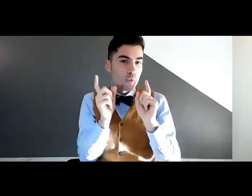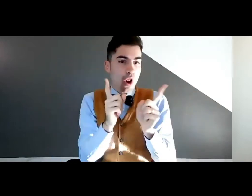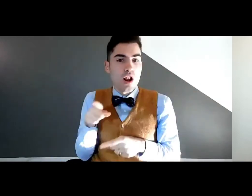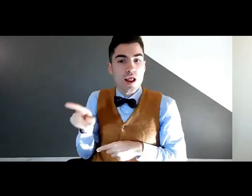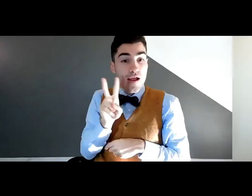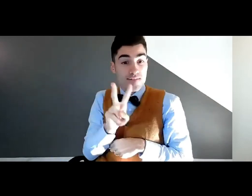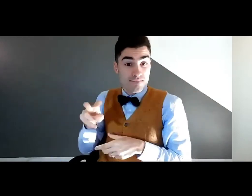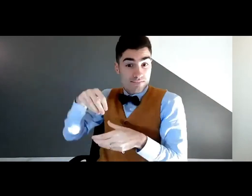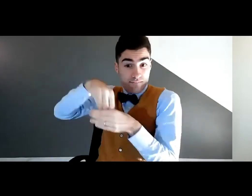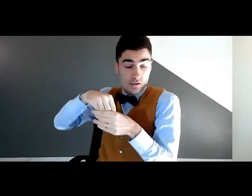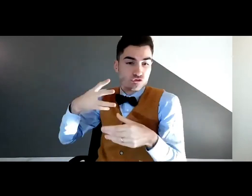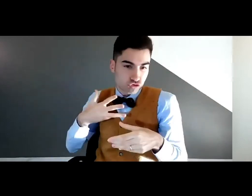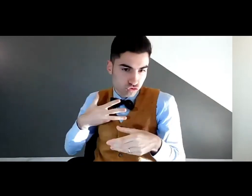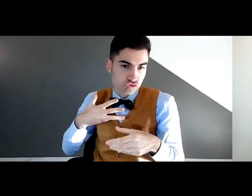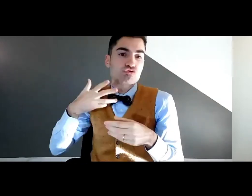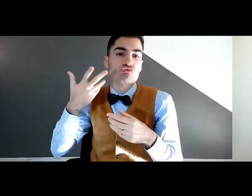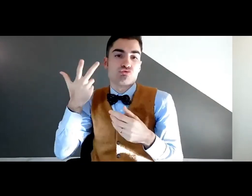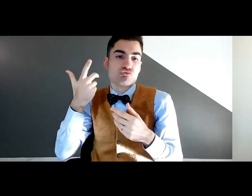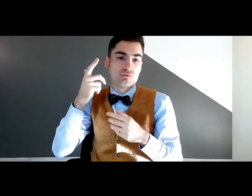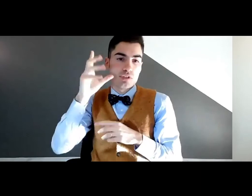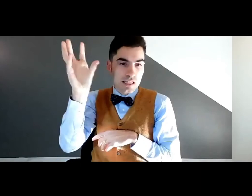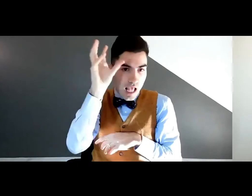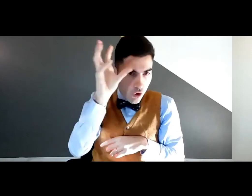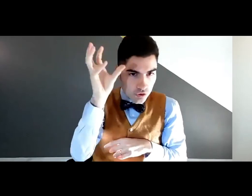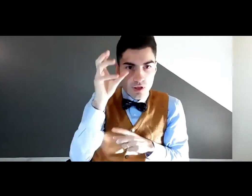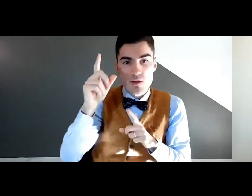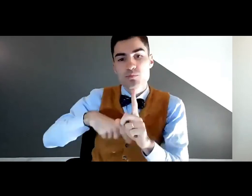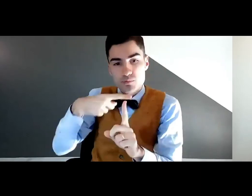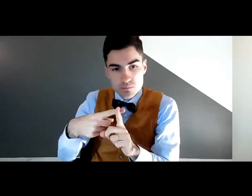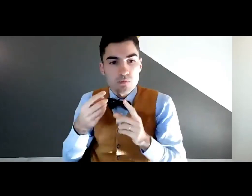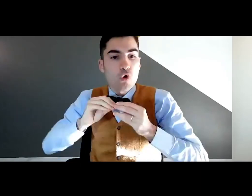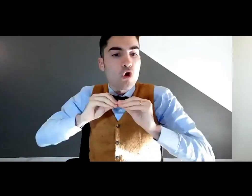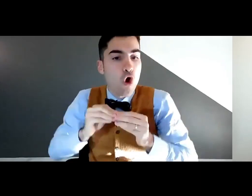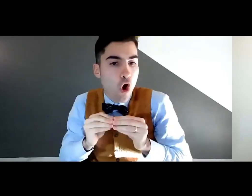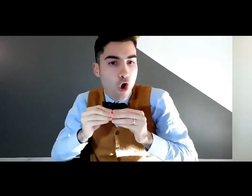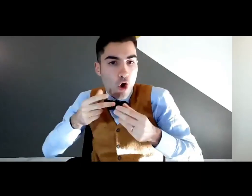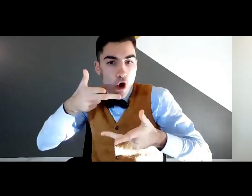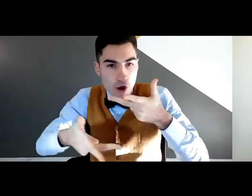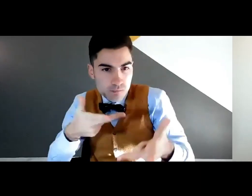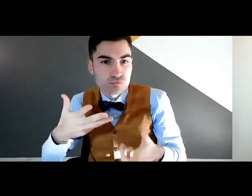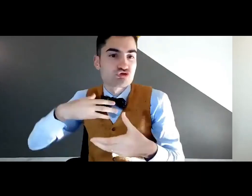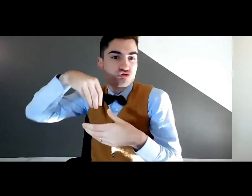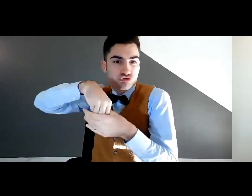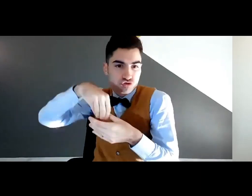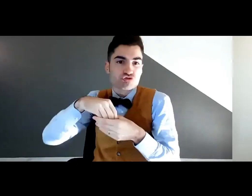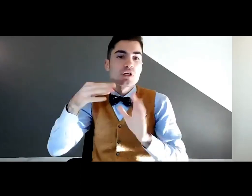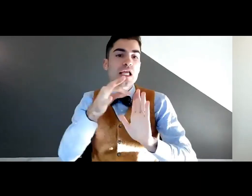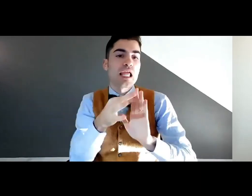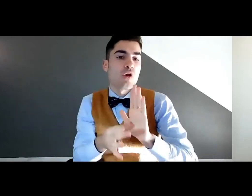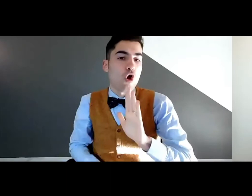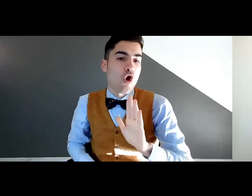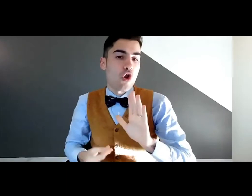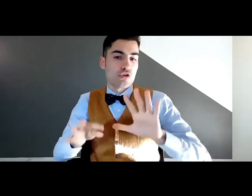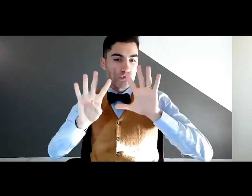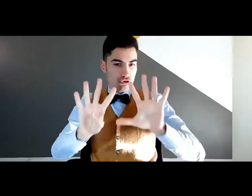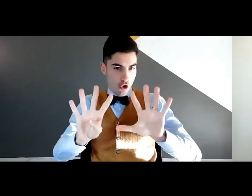Tutte in forma visiva. La comunicazione visiva delle lingue dei segni. Certo, esiste una teoria del visual vernacular. C